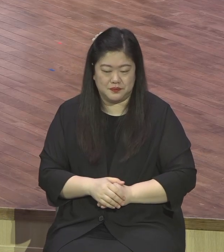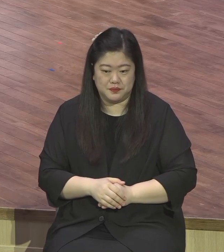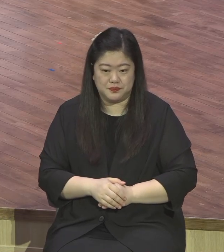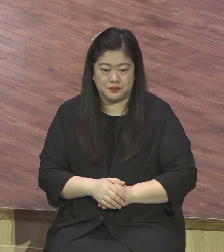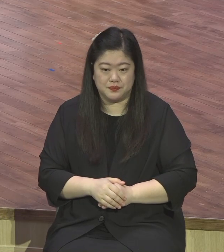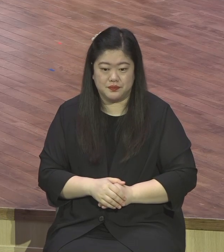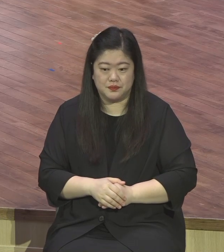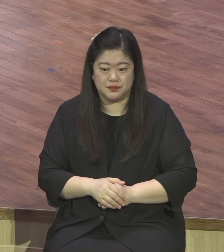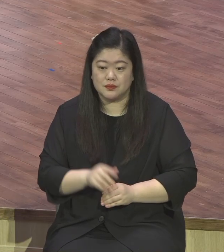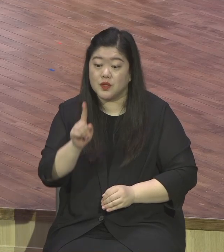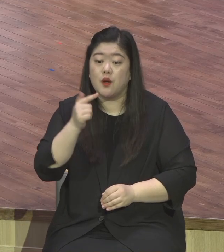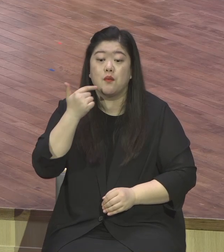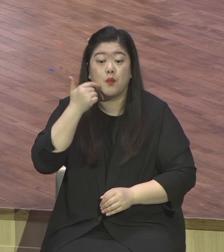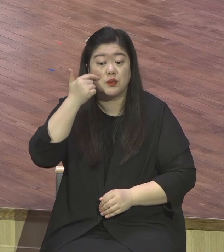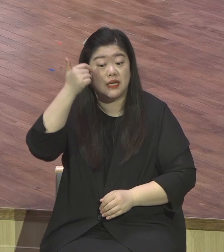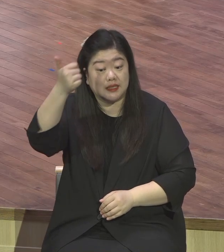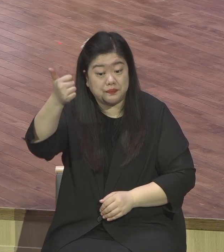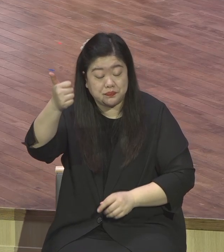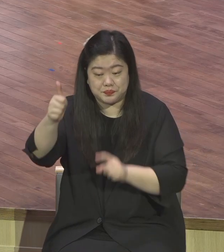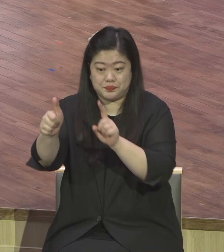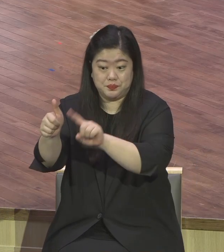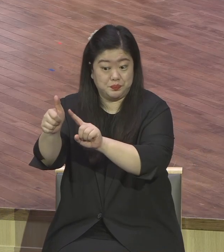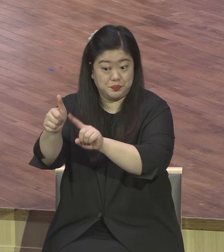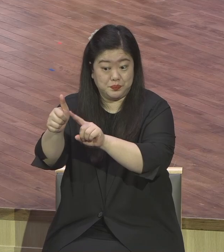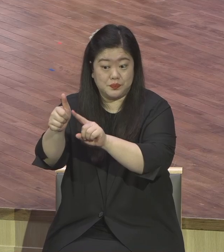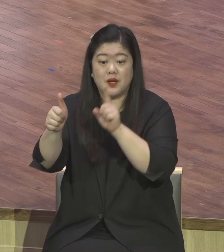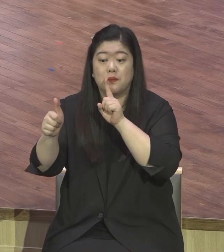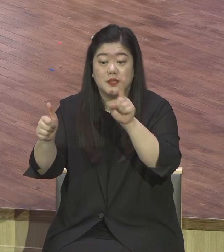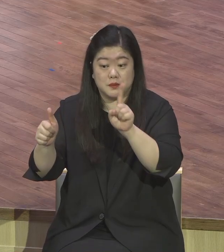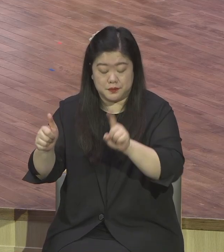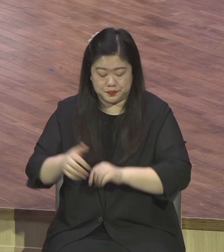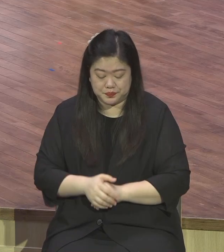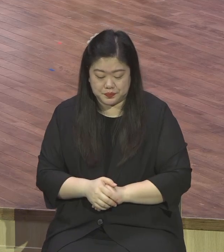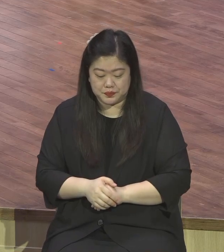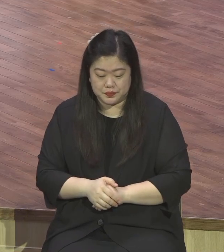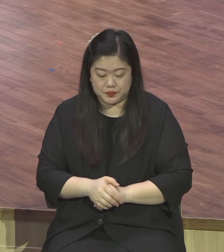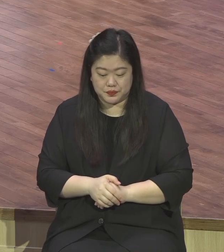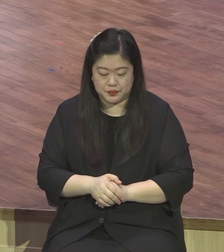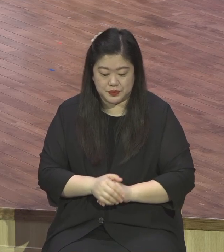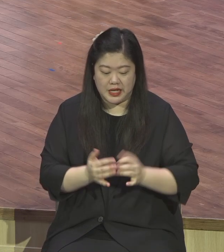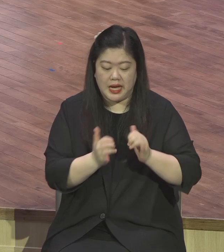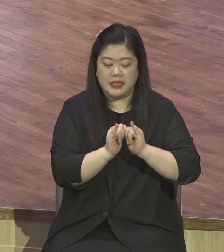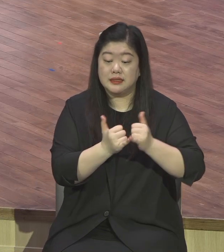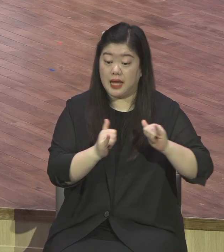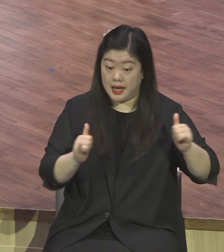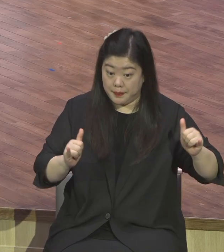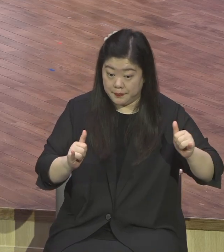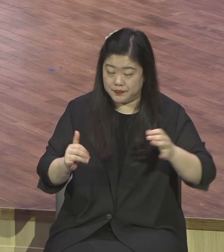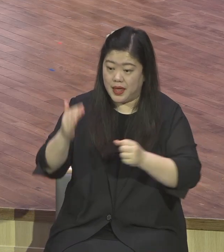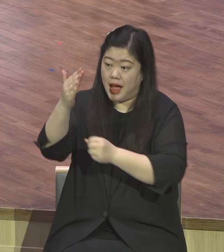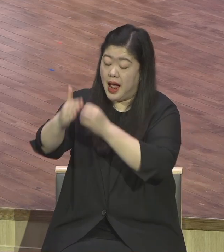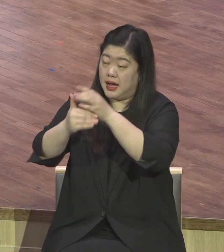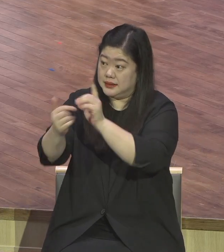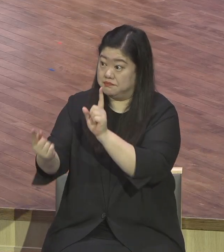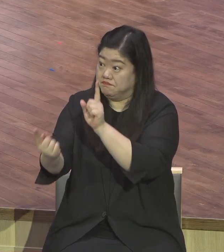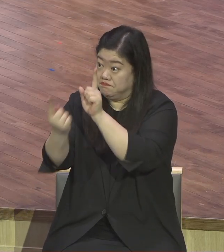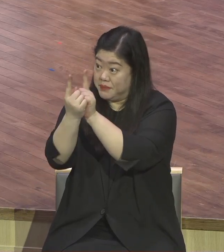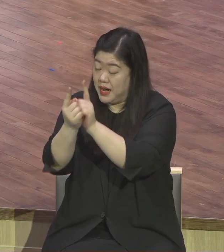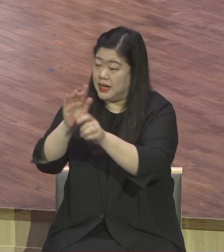이렇게 강조했어요 사람이 하나님 앞에서 할 일은 계산적인 믿음을 가진 것이